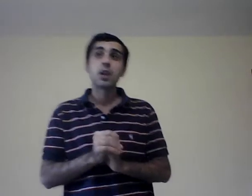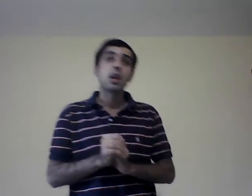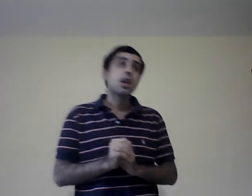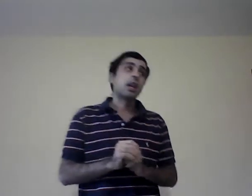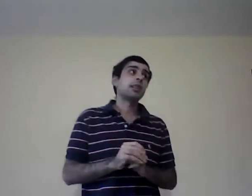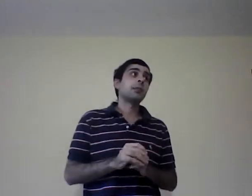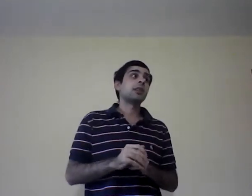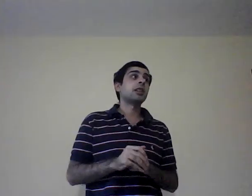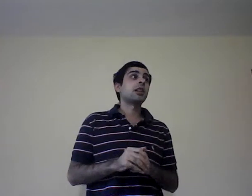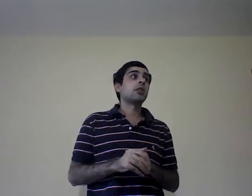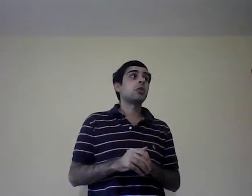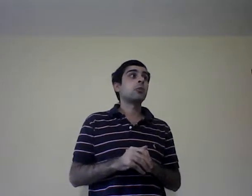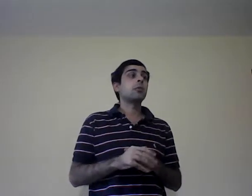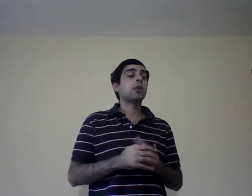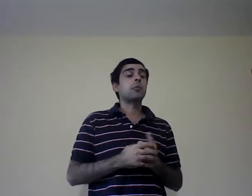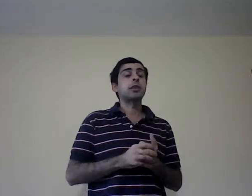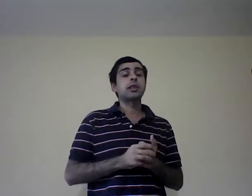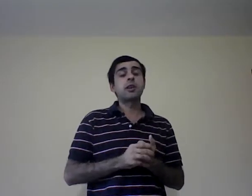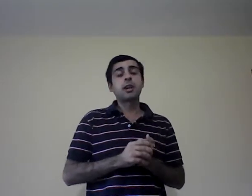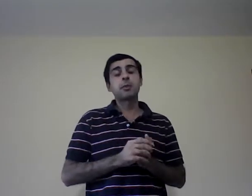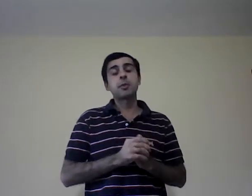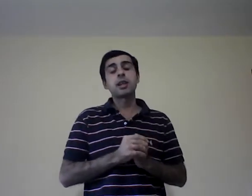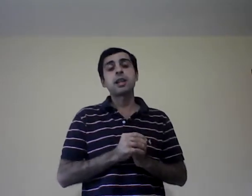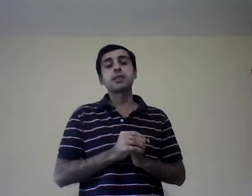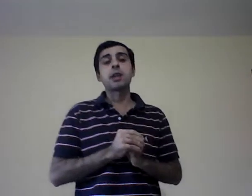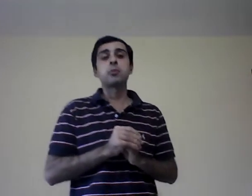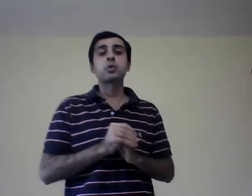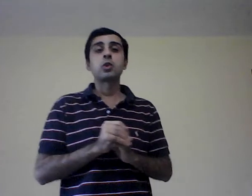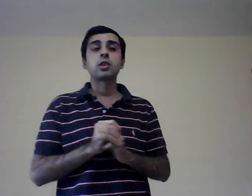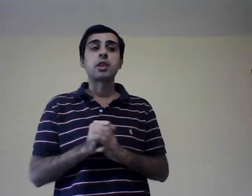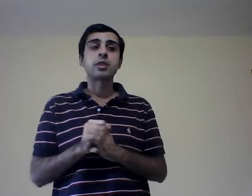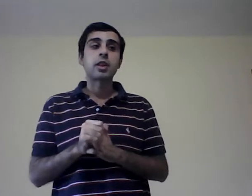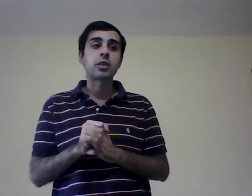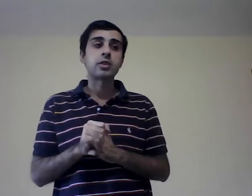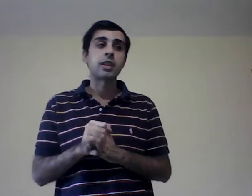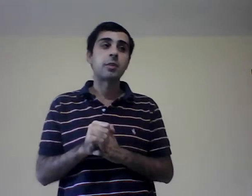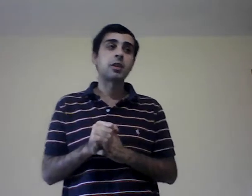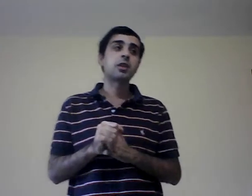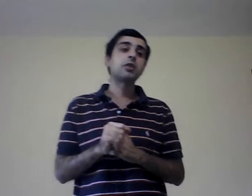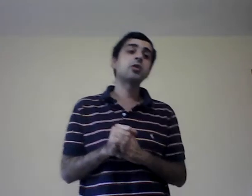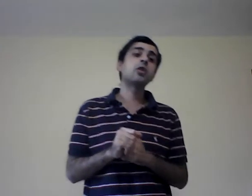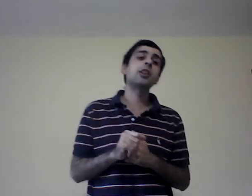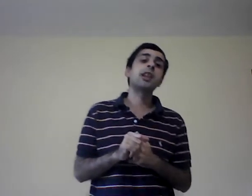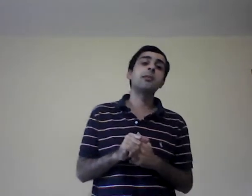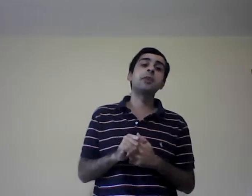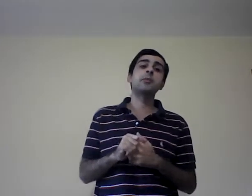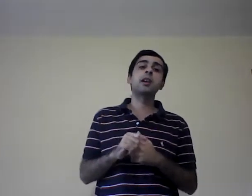Esta materia, como me comentaba en la primera clase, hay muchos interesados en seguir administración, es el primer